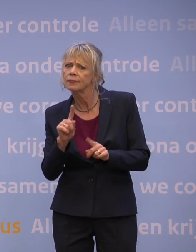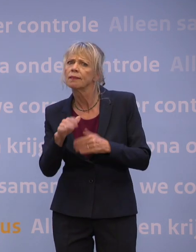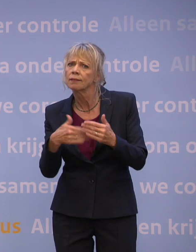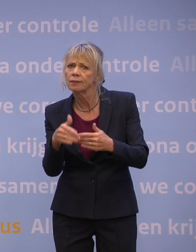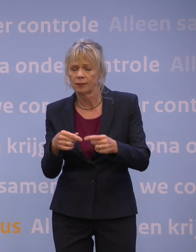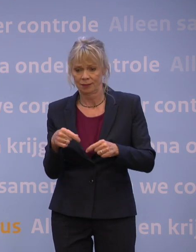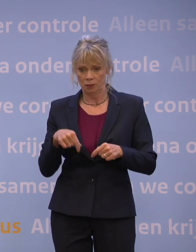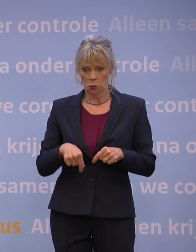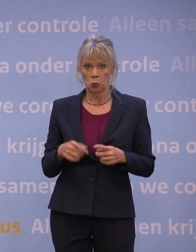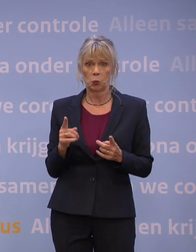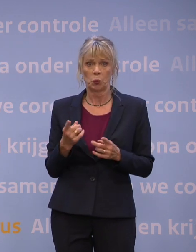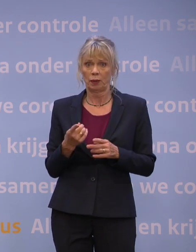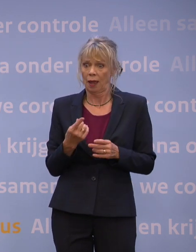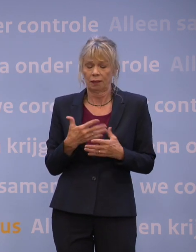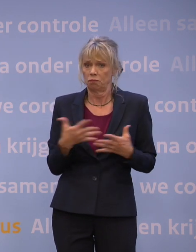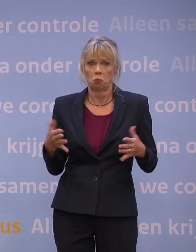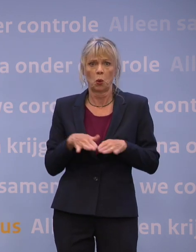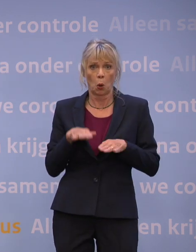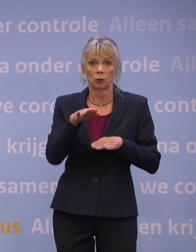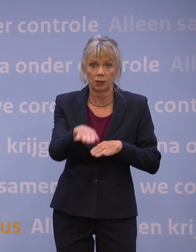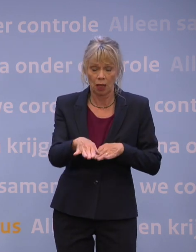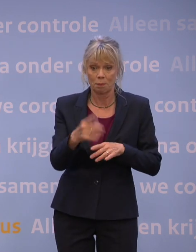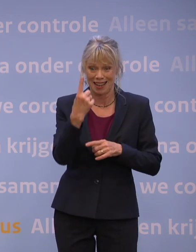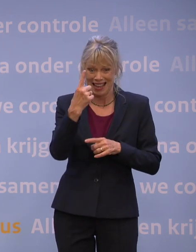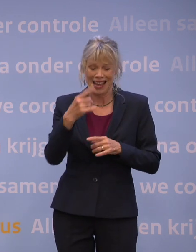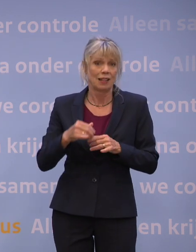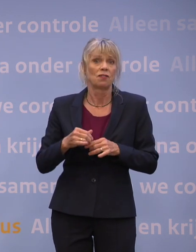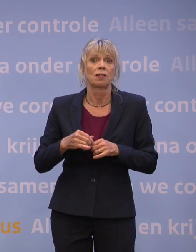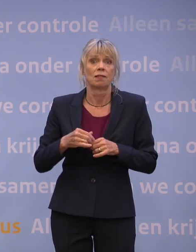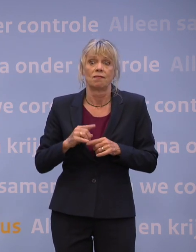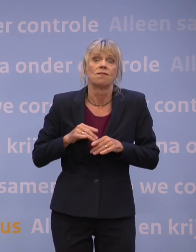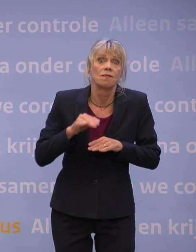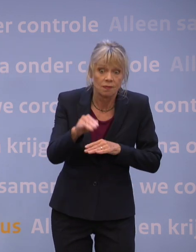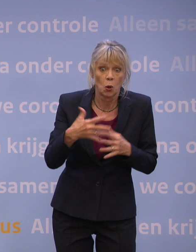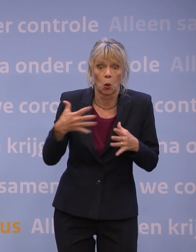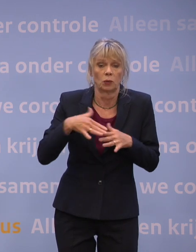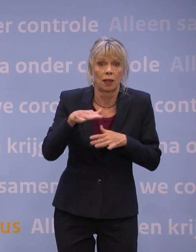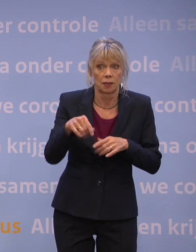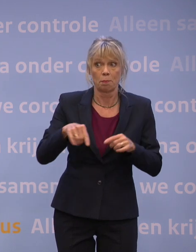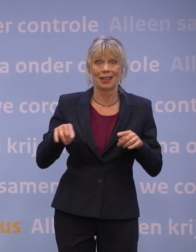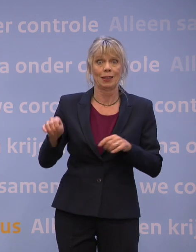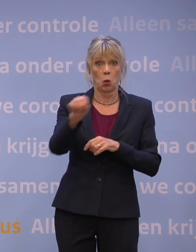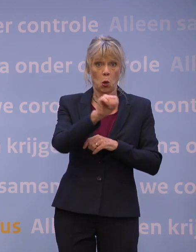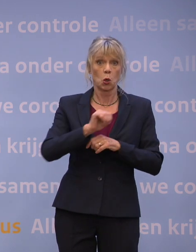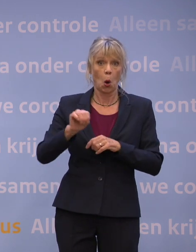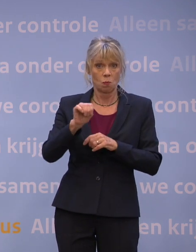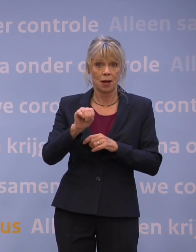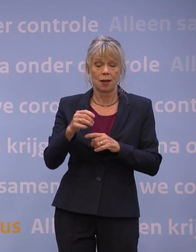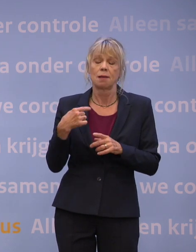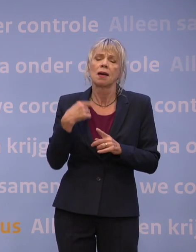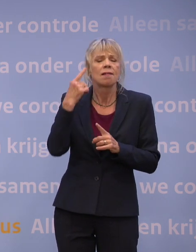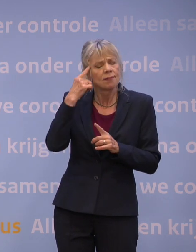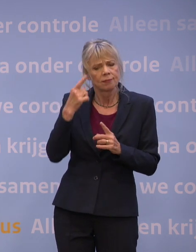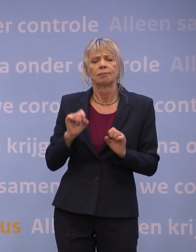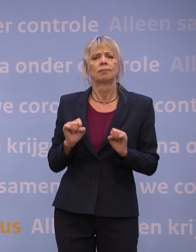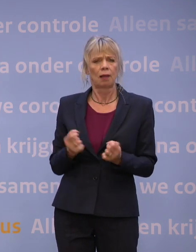gaande stappen in Europa, terwijl we qua aantal besmettelijken echt ook nog steeds heel hoog staan. We denken dat het kan, omdat alle prognoses laten